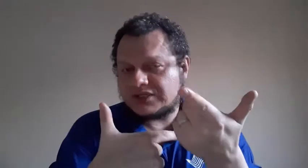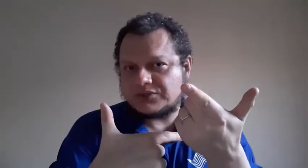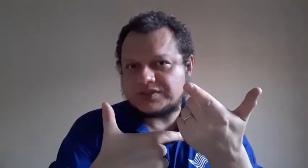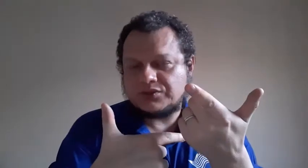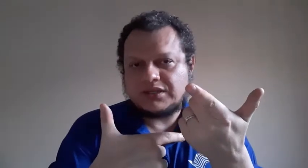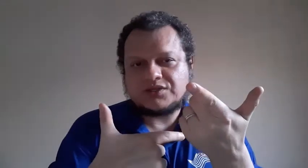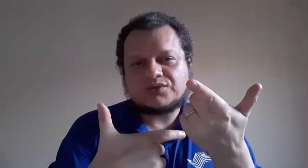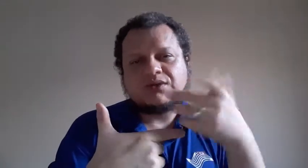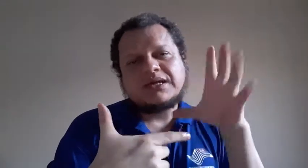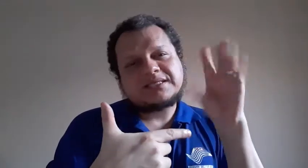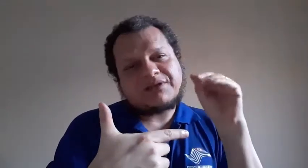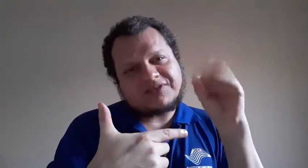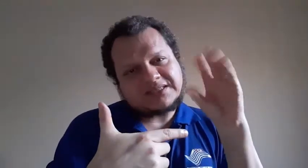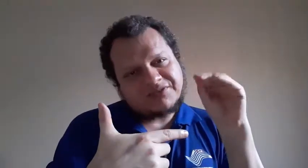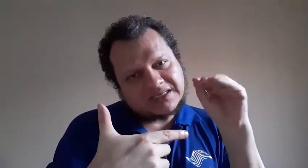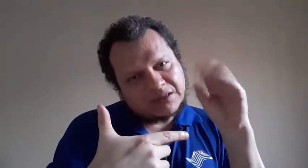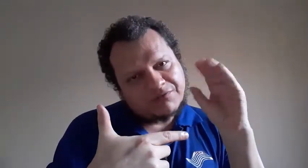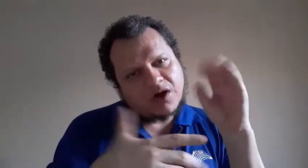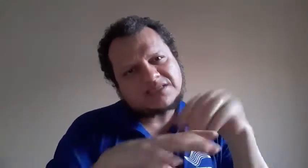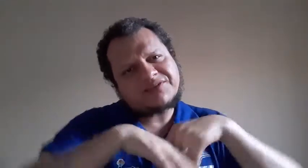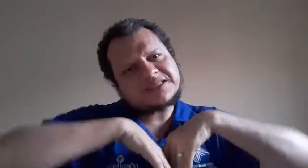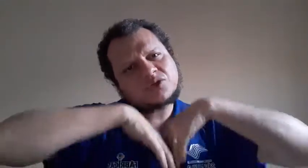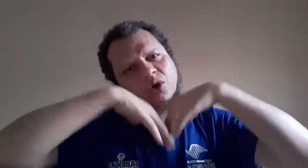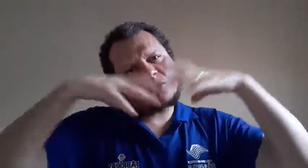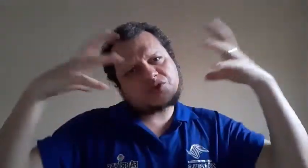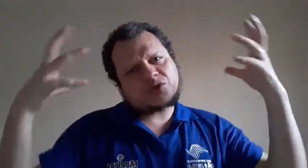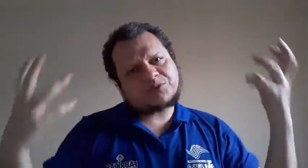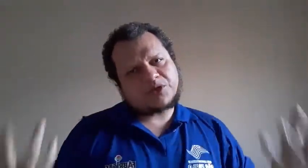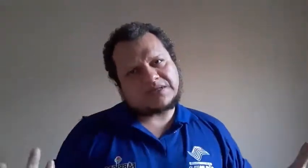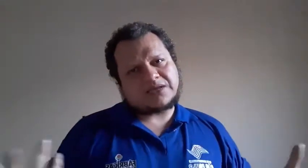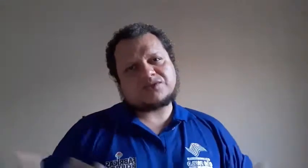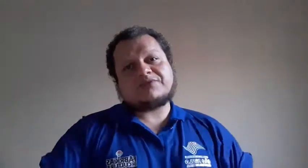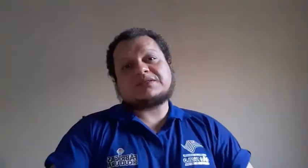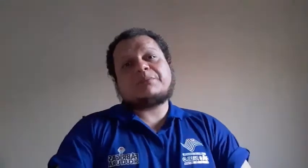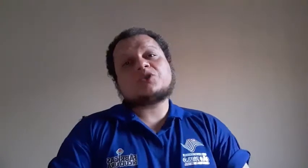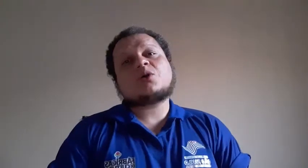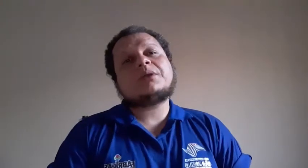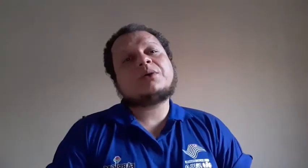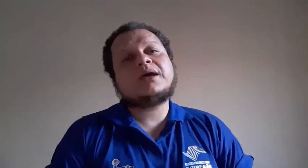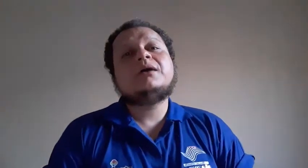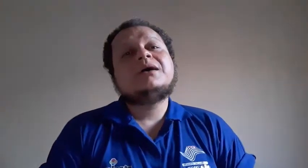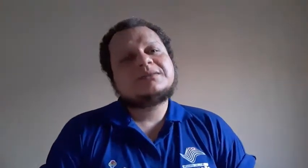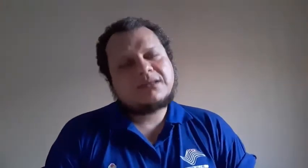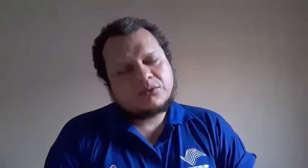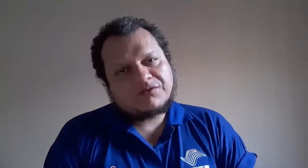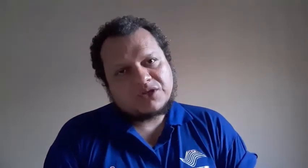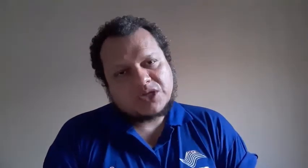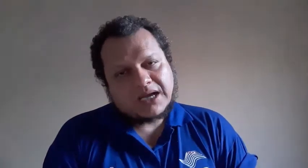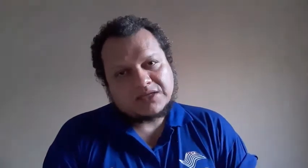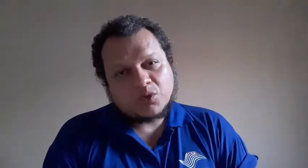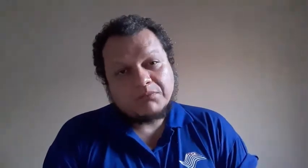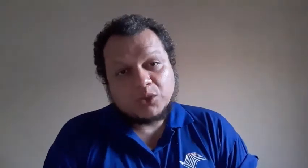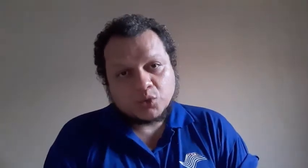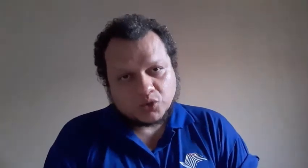traduzir o texto, você vai fazer versão voz e eu fazer todos os outros processos. Aí você pode cobrar o quê? R$120,00 por minuto.